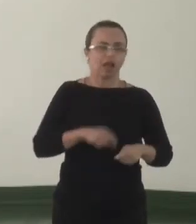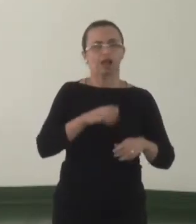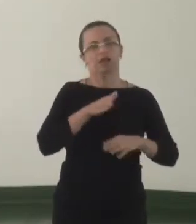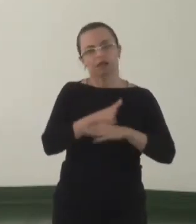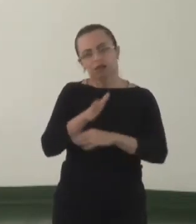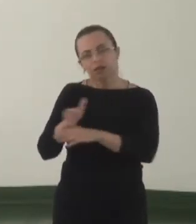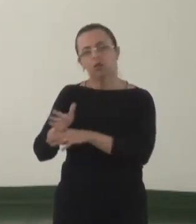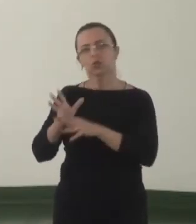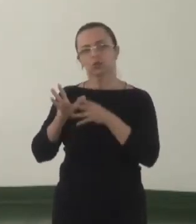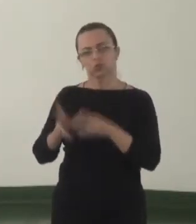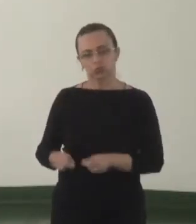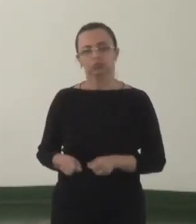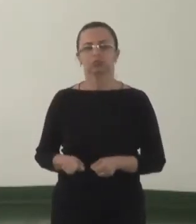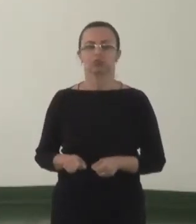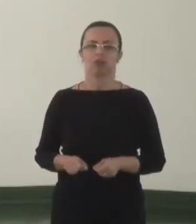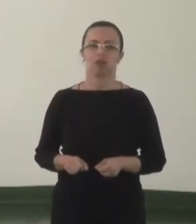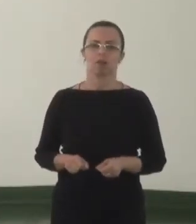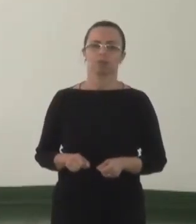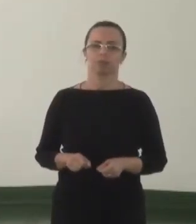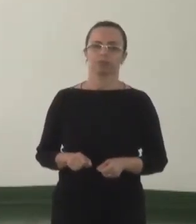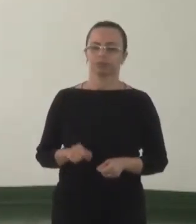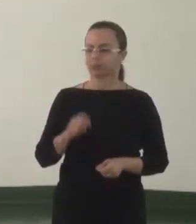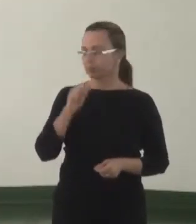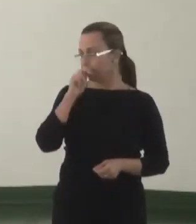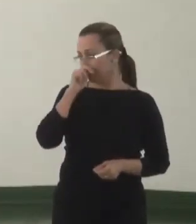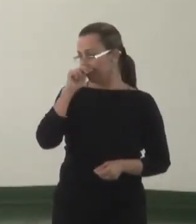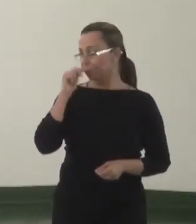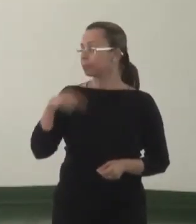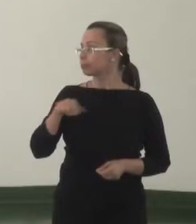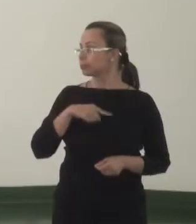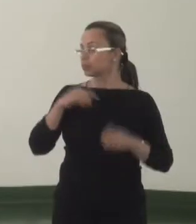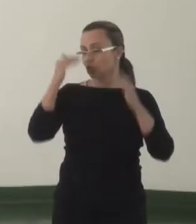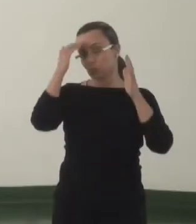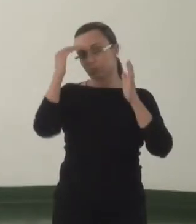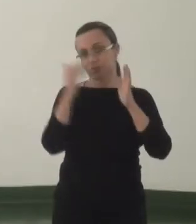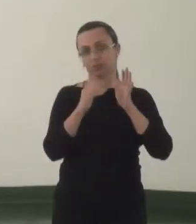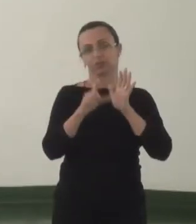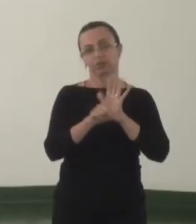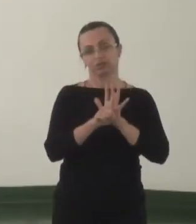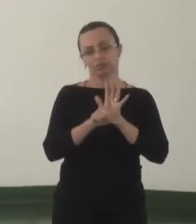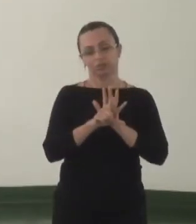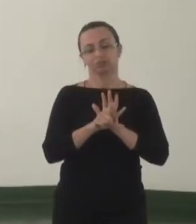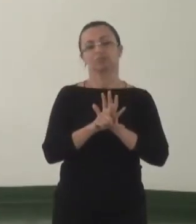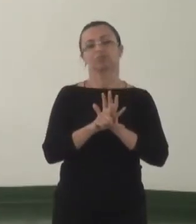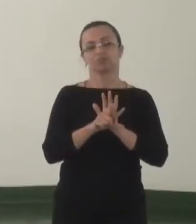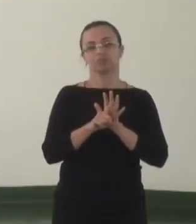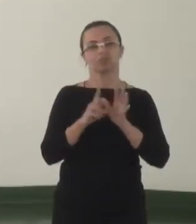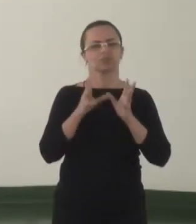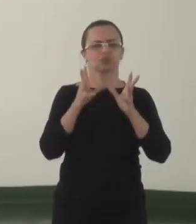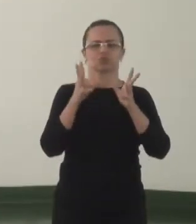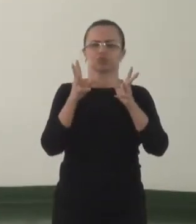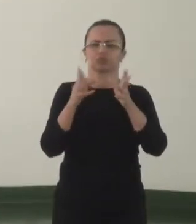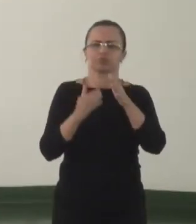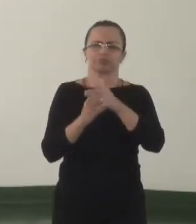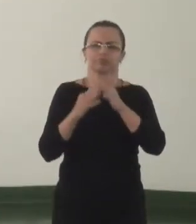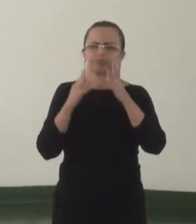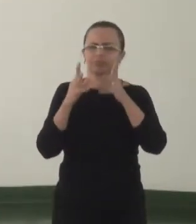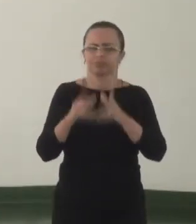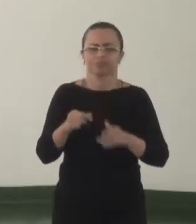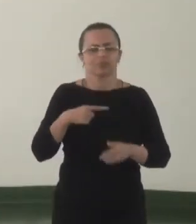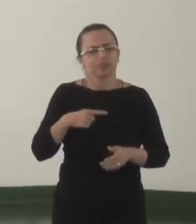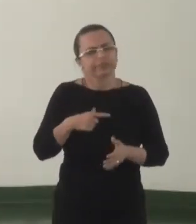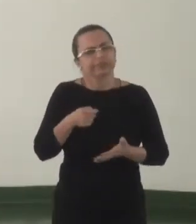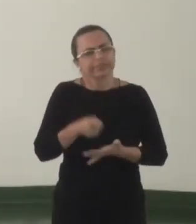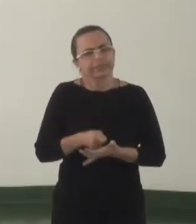atuações. Tem os da lei que tanto nós temos que obedecer a lei, eles têm um limite para tudo, gente. Quando a gente, a gente até